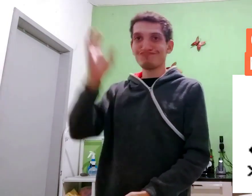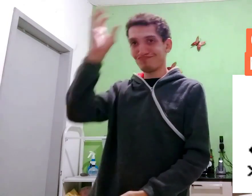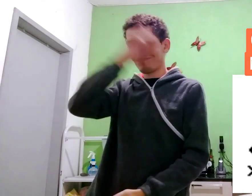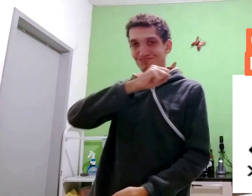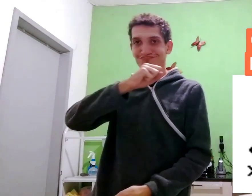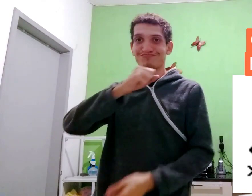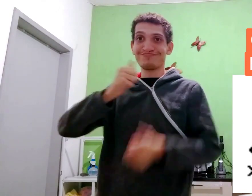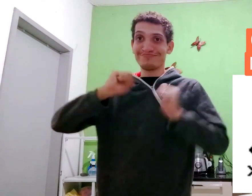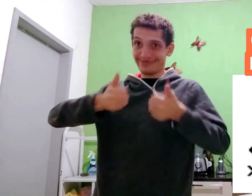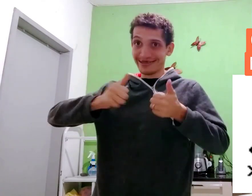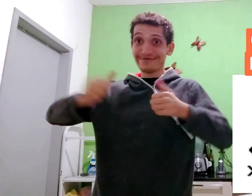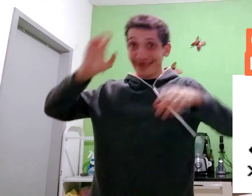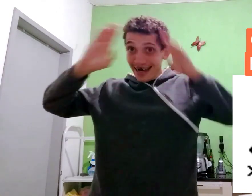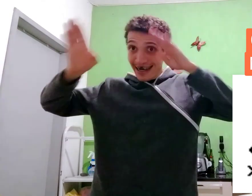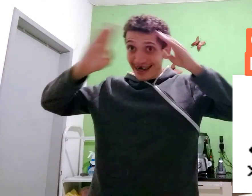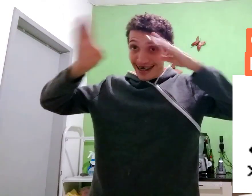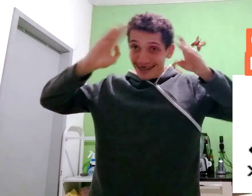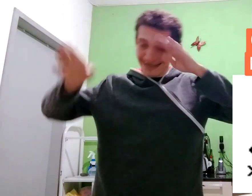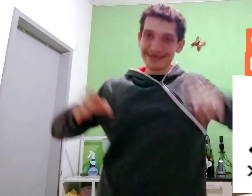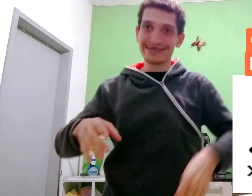Conhecer. Aprender. Vai. Vamos. Vamos.